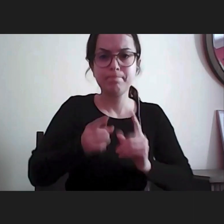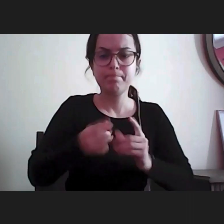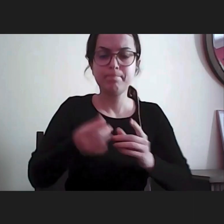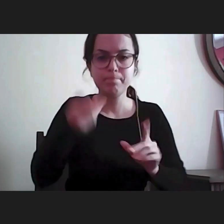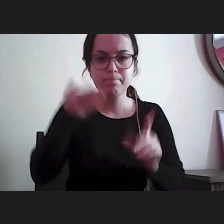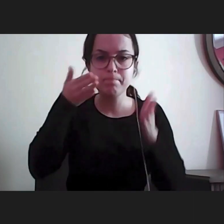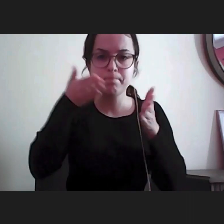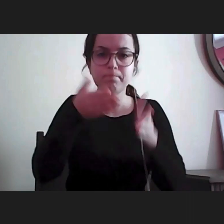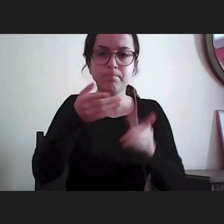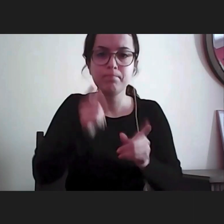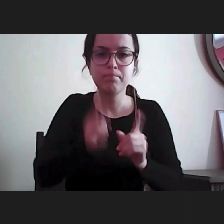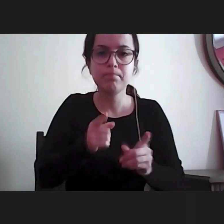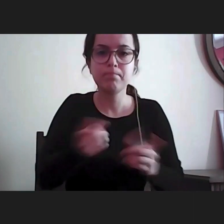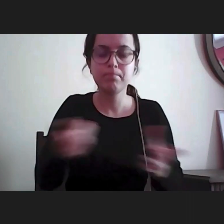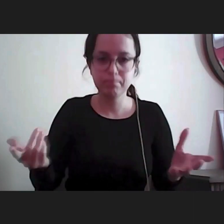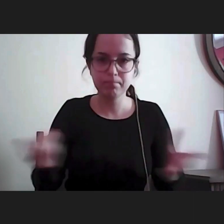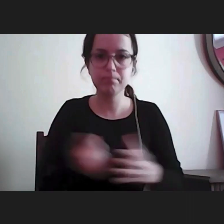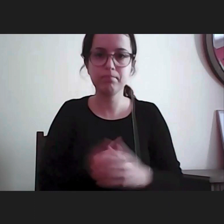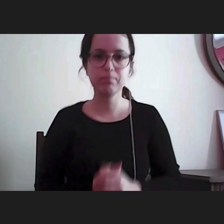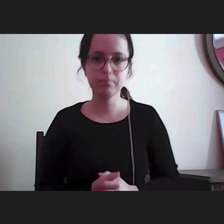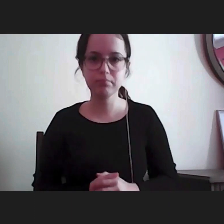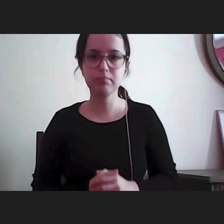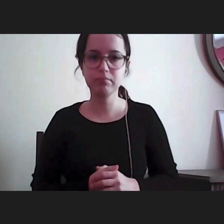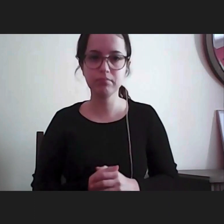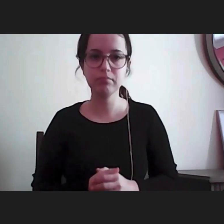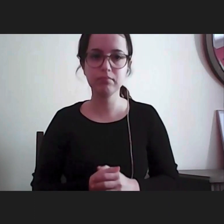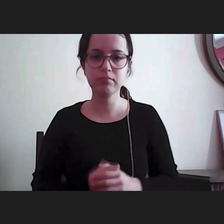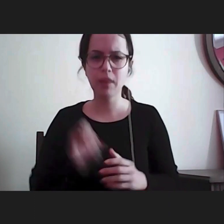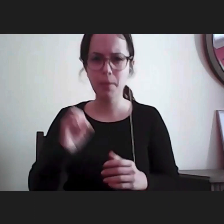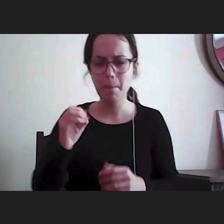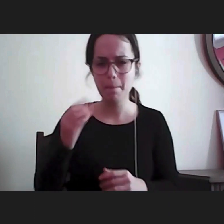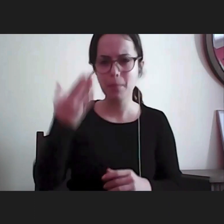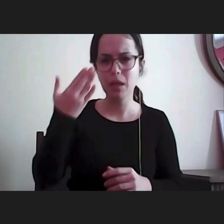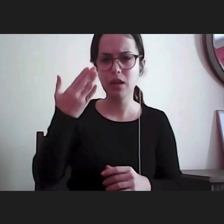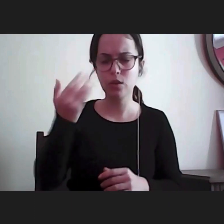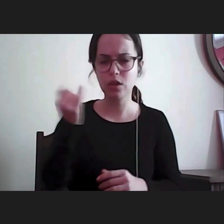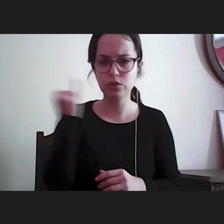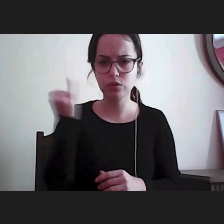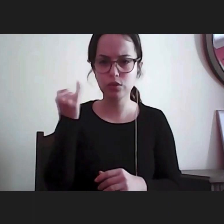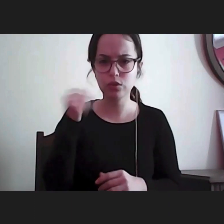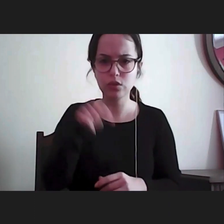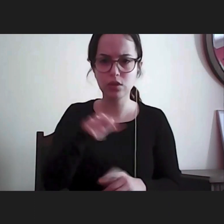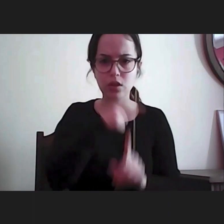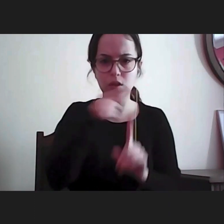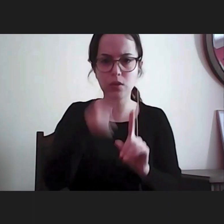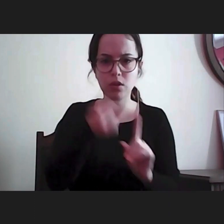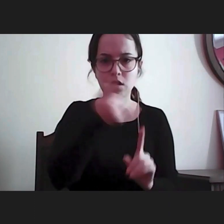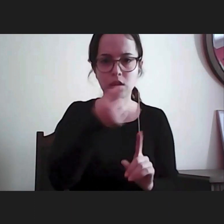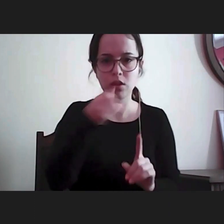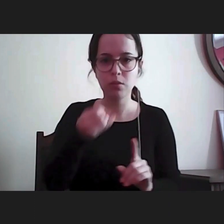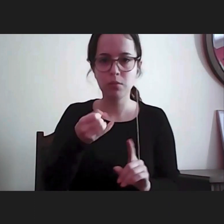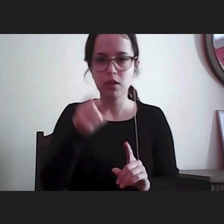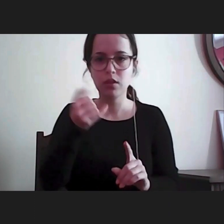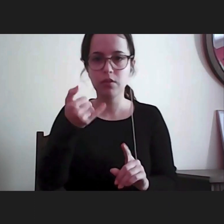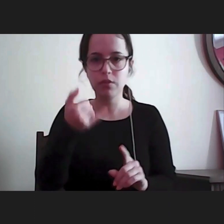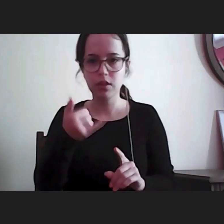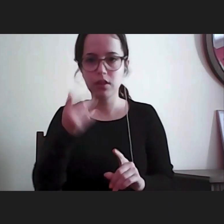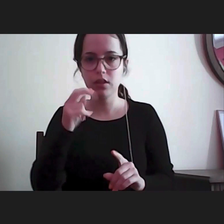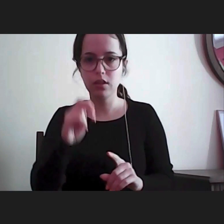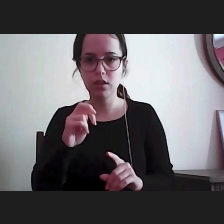tema do nosso evento, combinar, prioridades da instituição. 2023, quais são, assim,